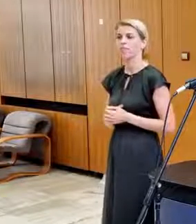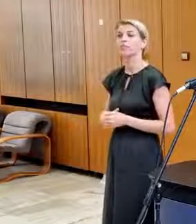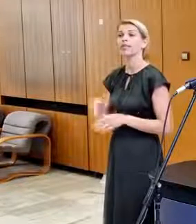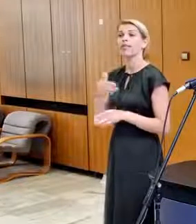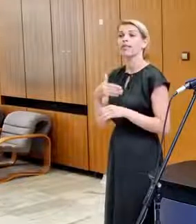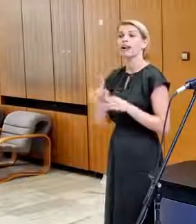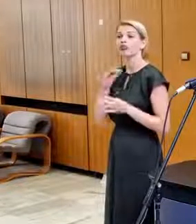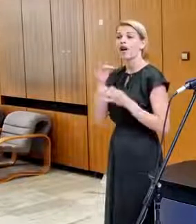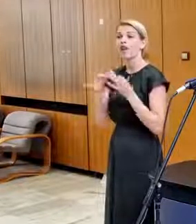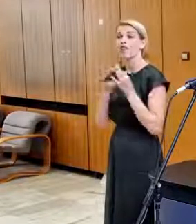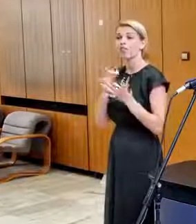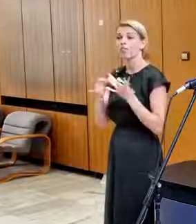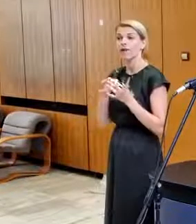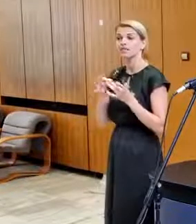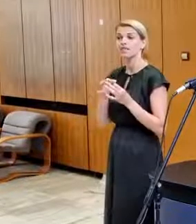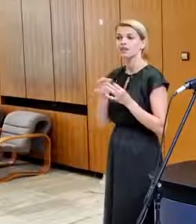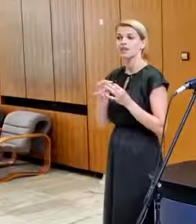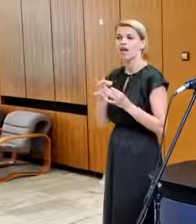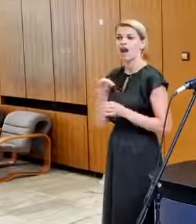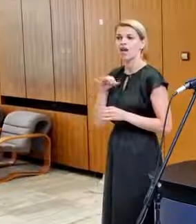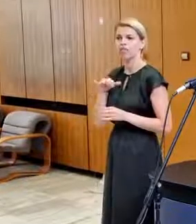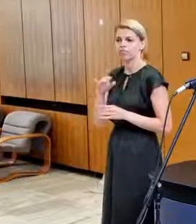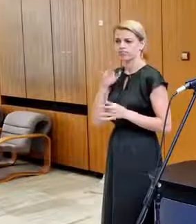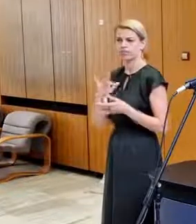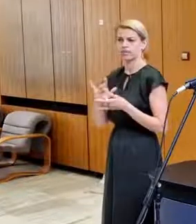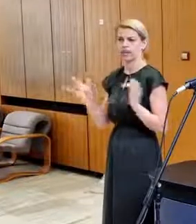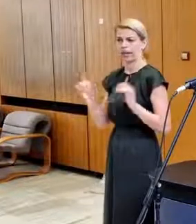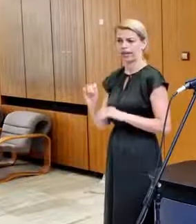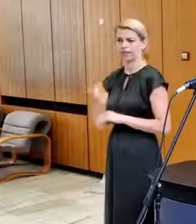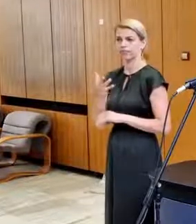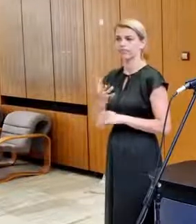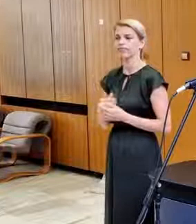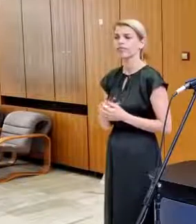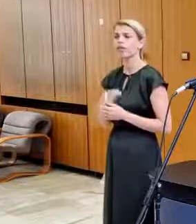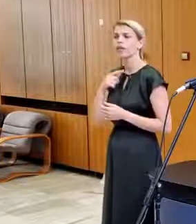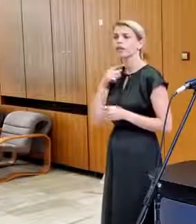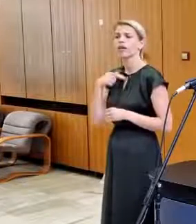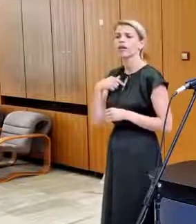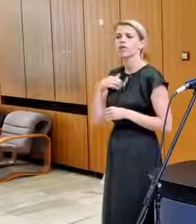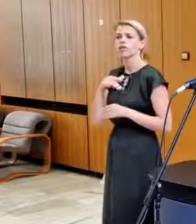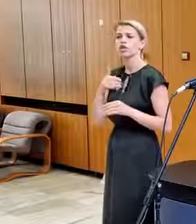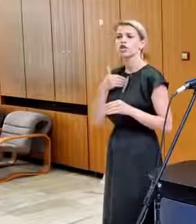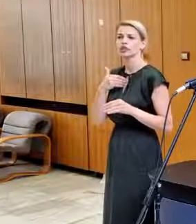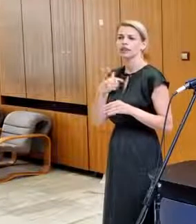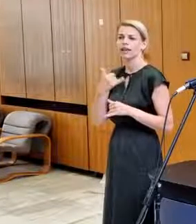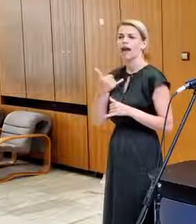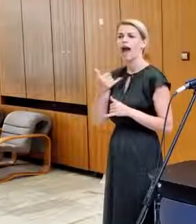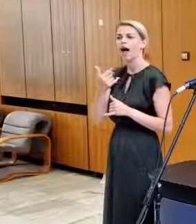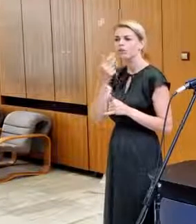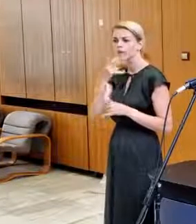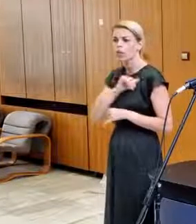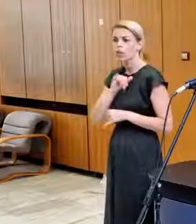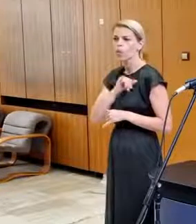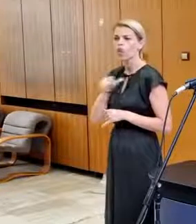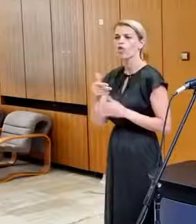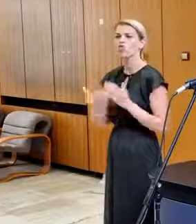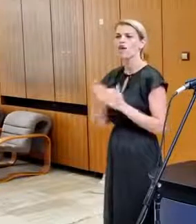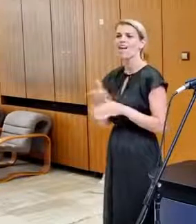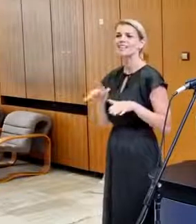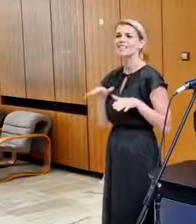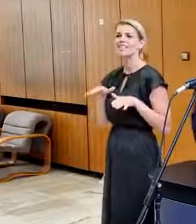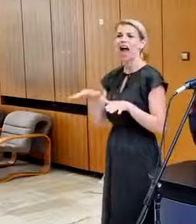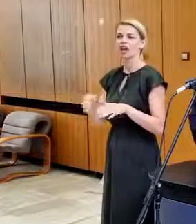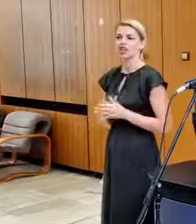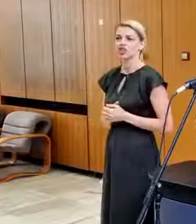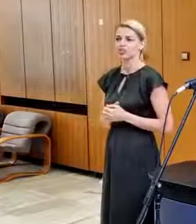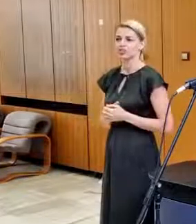vlastne vyšla v denníku IDNES, alebo teda na internetovej stránke, je, že poškolujeme po lepších stíhačkách, nie po tých, ktorých sme odjednali. Som rád, že sa na